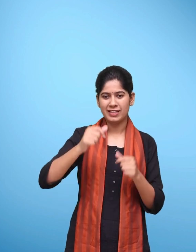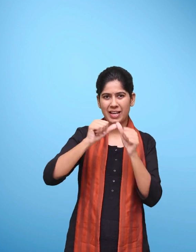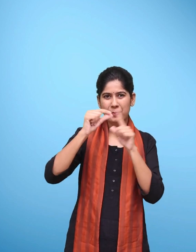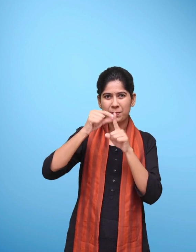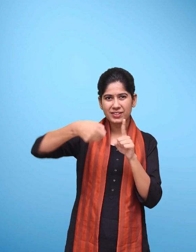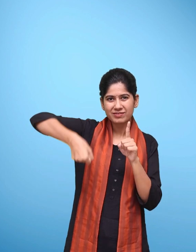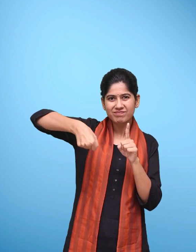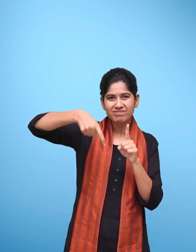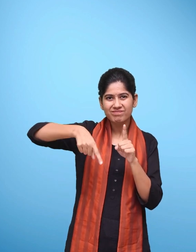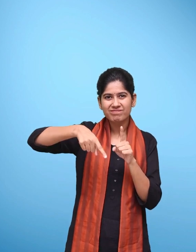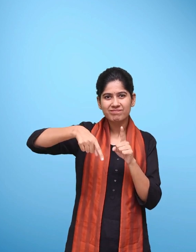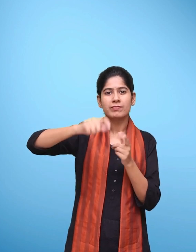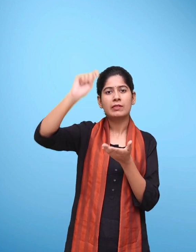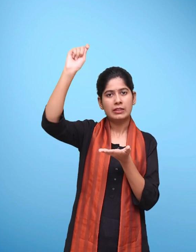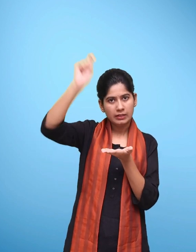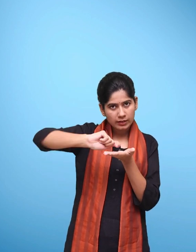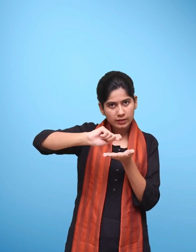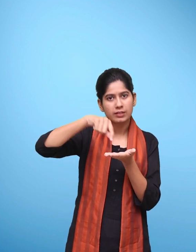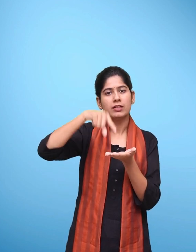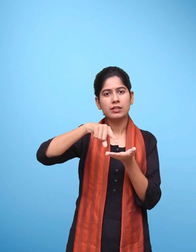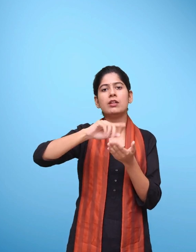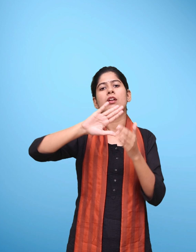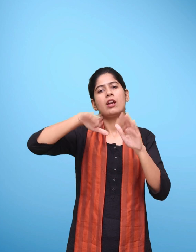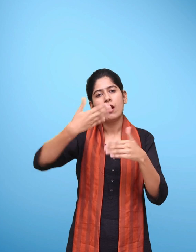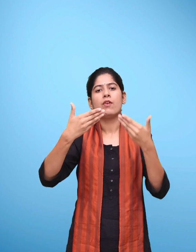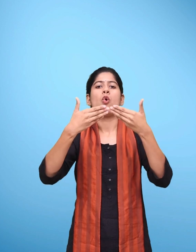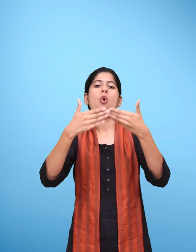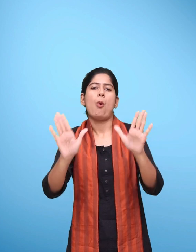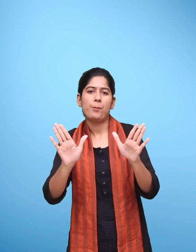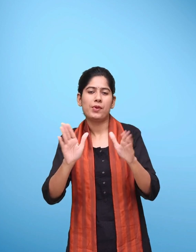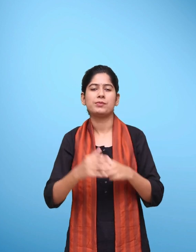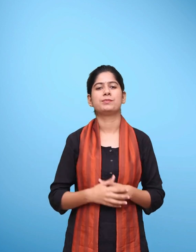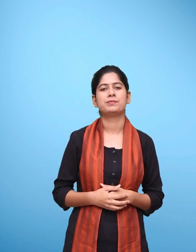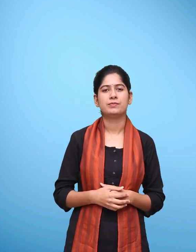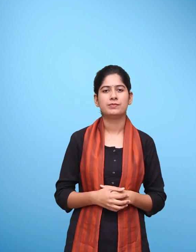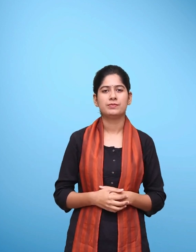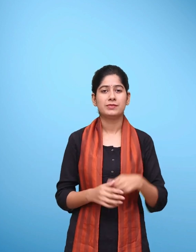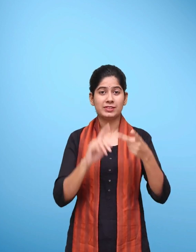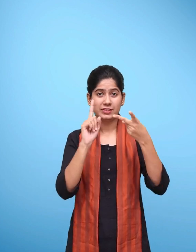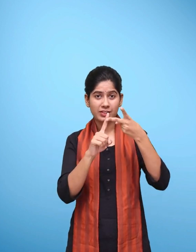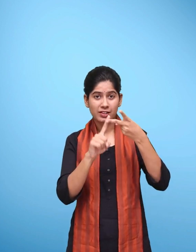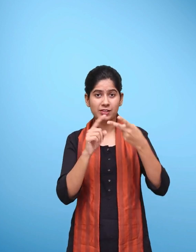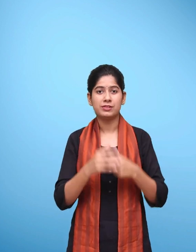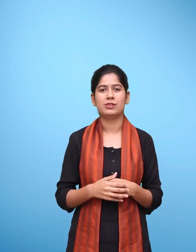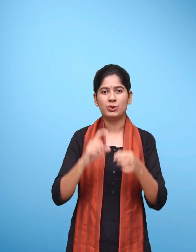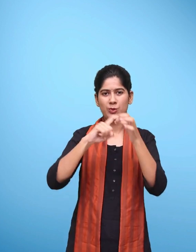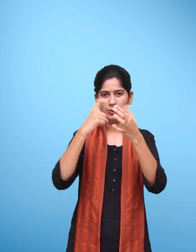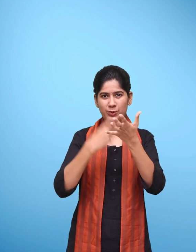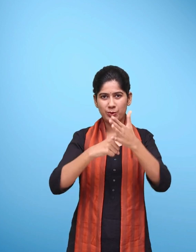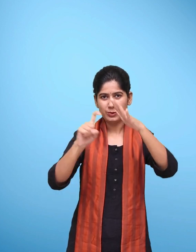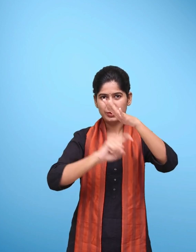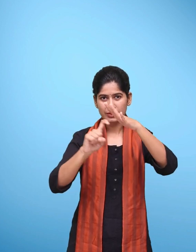प्ले स्टोर से ई पाठ्थ शाला स्कैनर एप इंस्टॉल करें और इसे खोलें दूसरा चरण